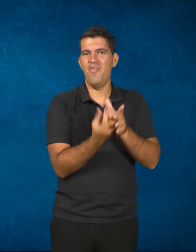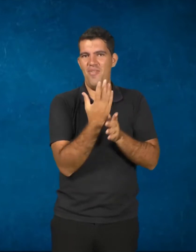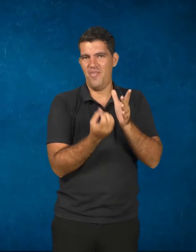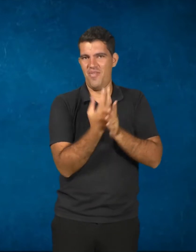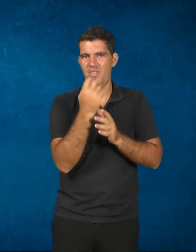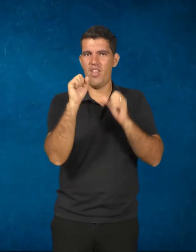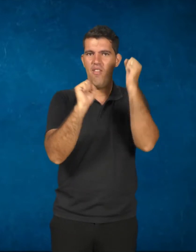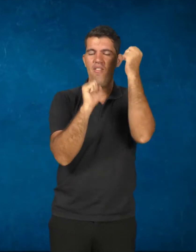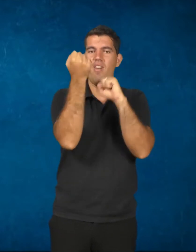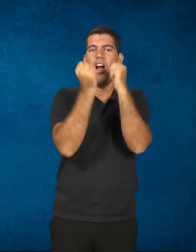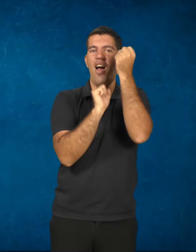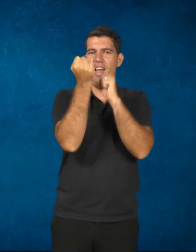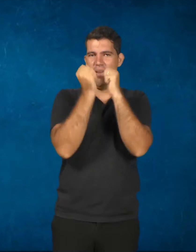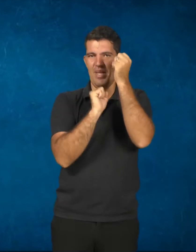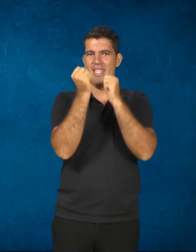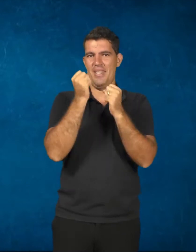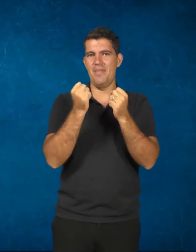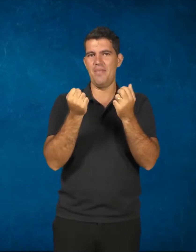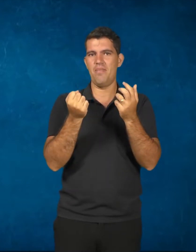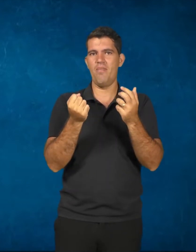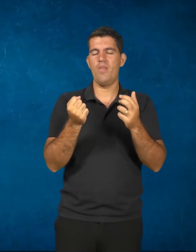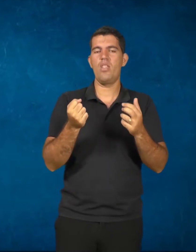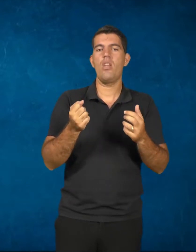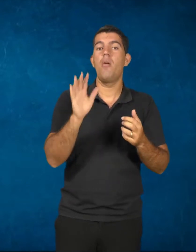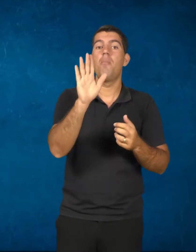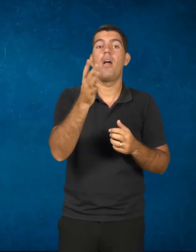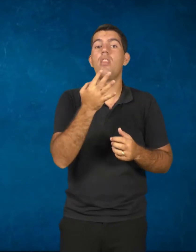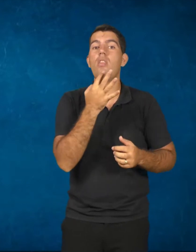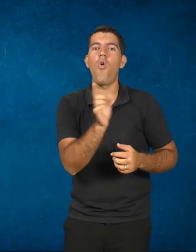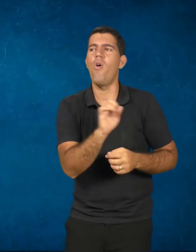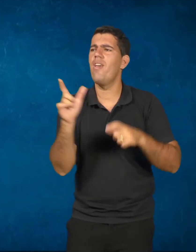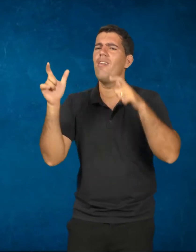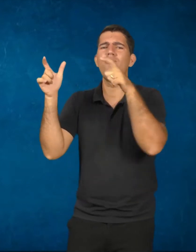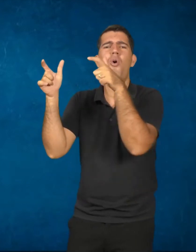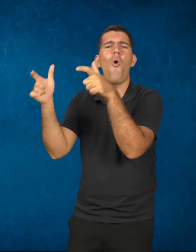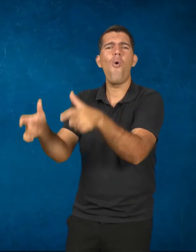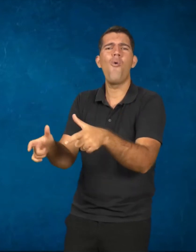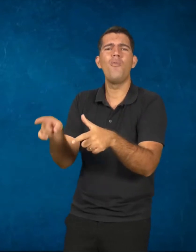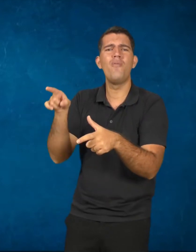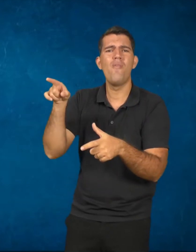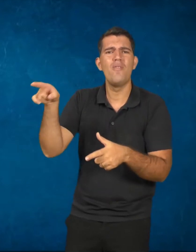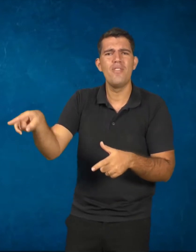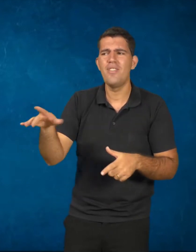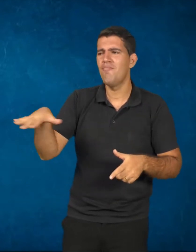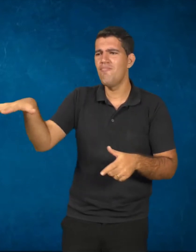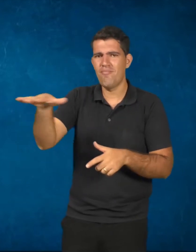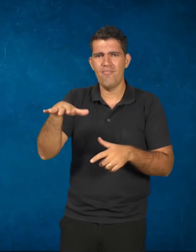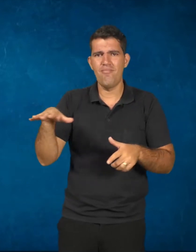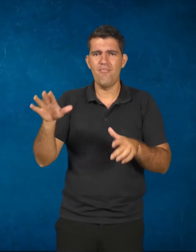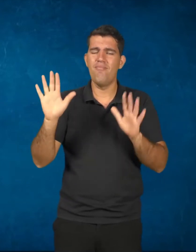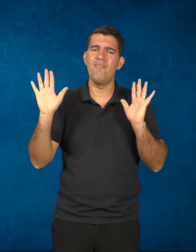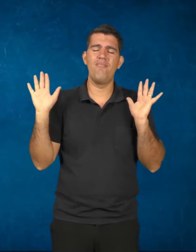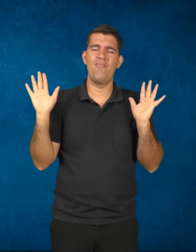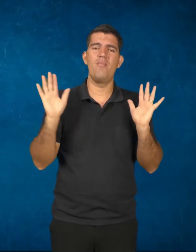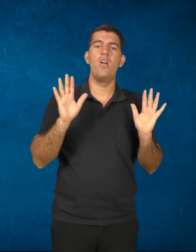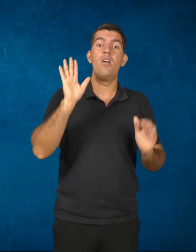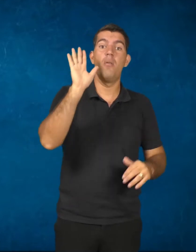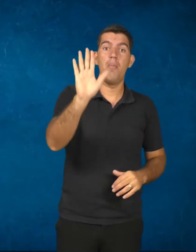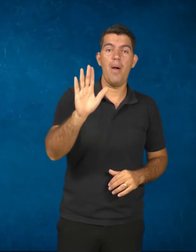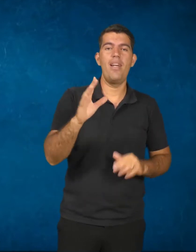Uma fábrica que não se conhece de onde vem essa realidade. Mas ela reflete bem